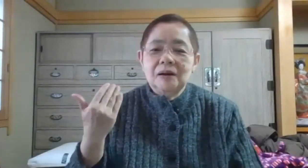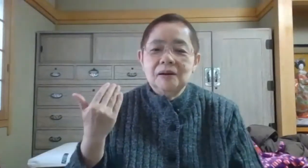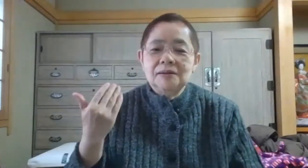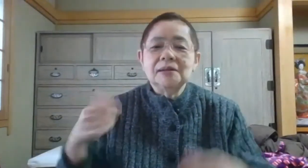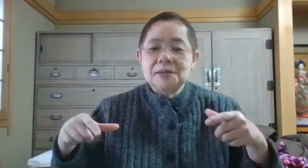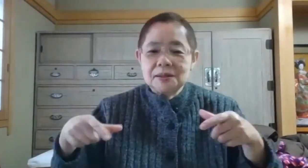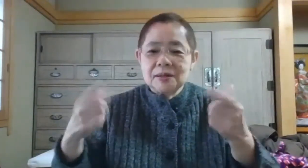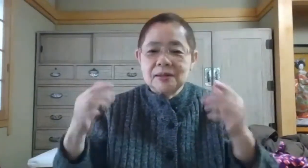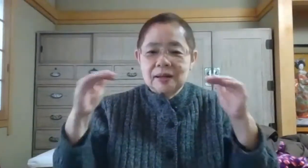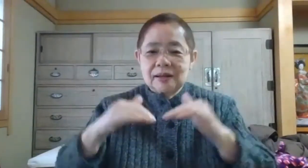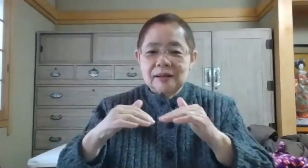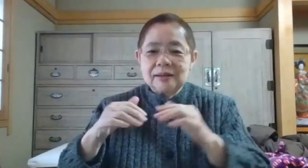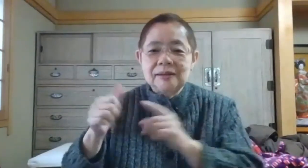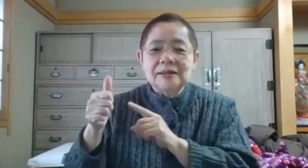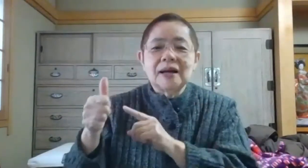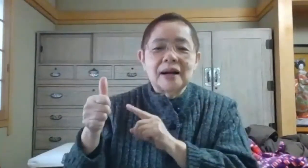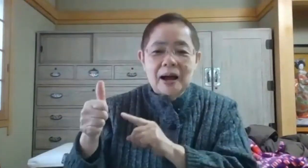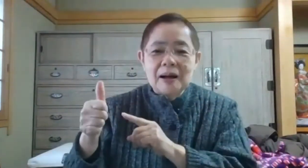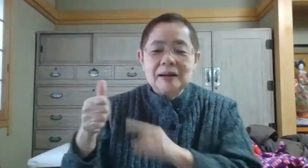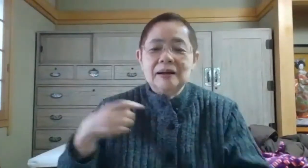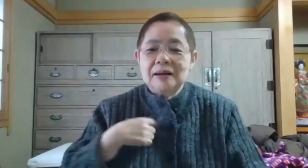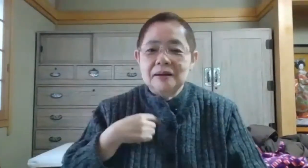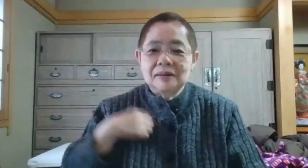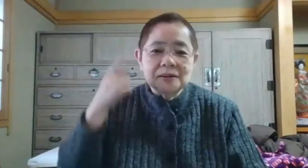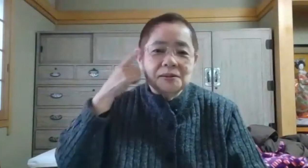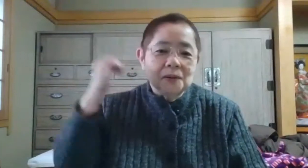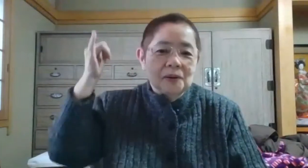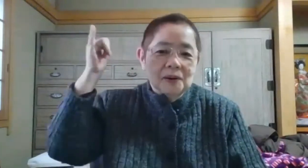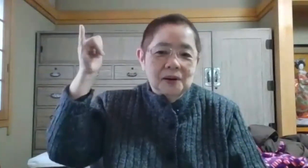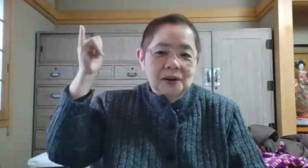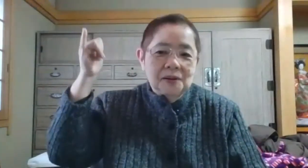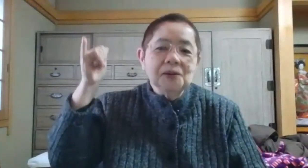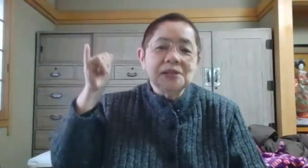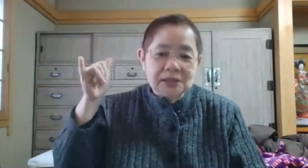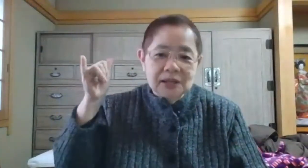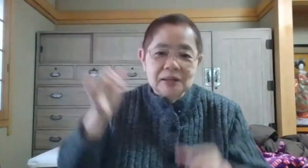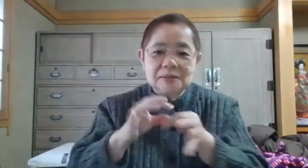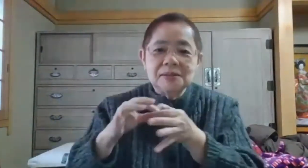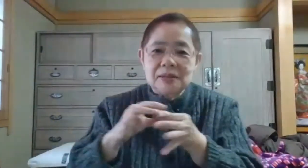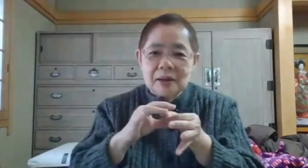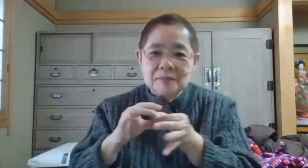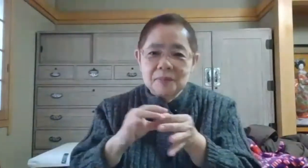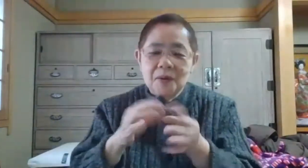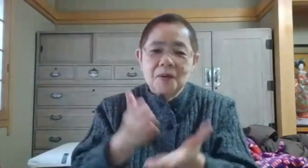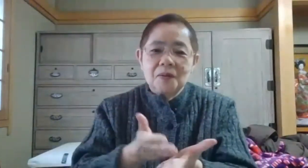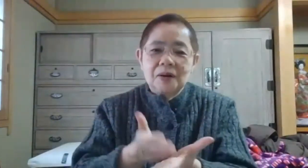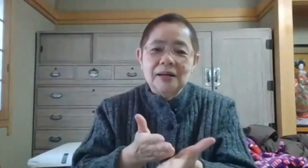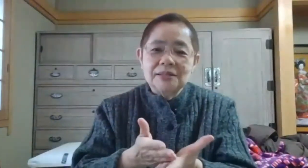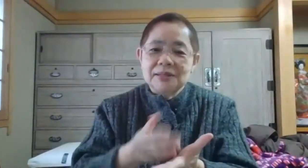先日北谷さんから私の両親についてお話した方